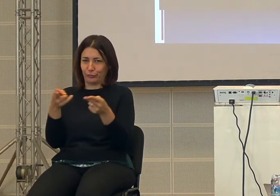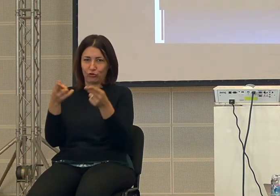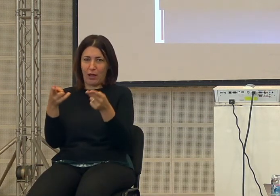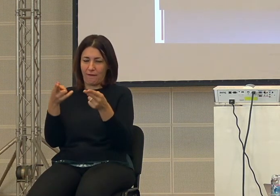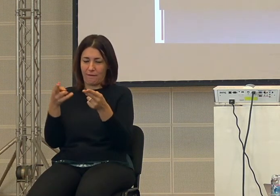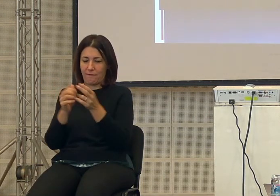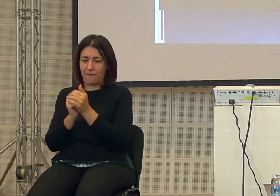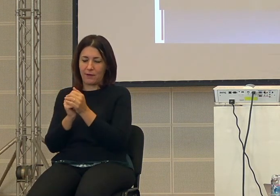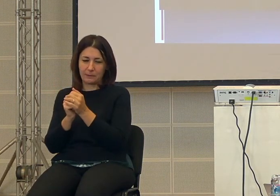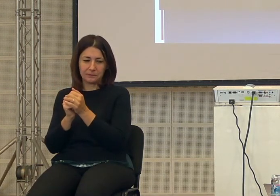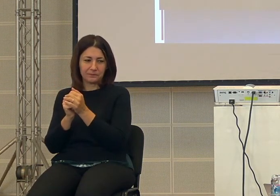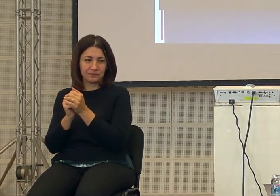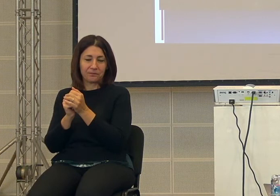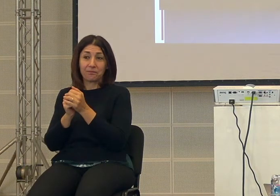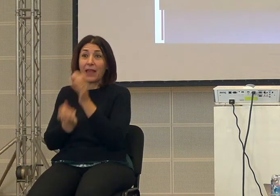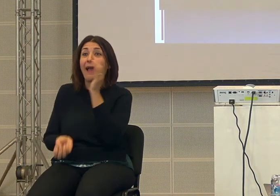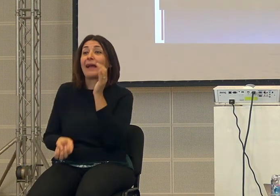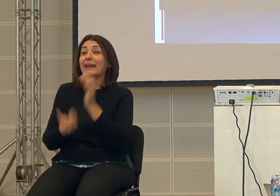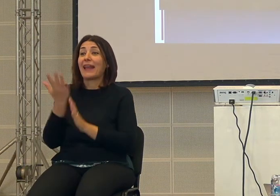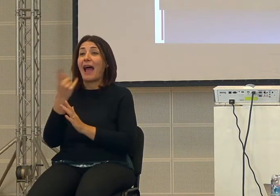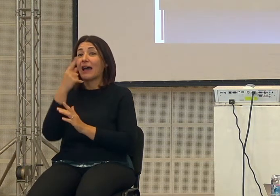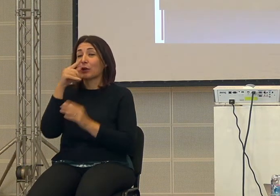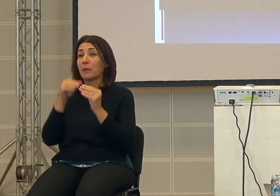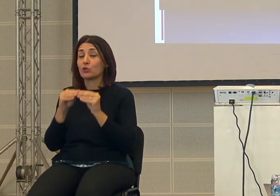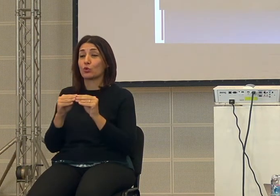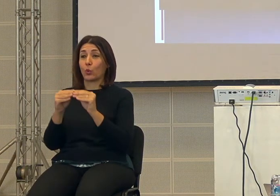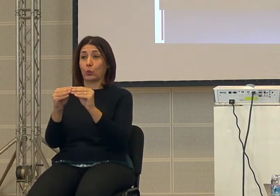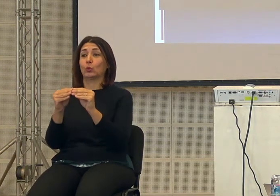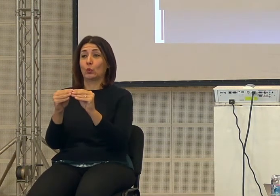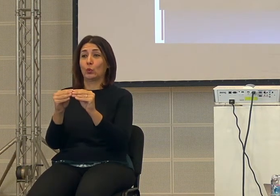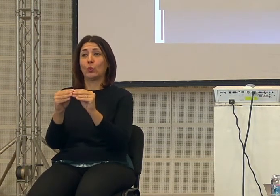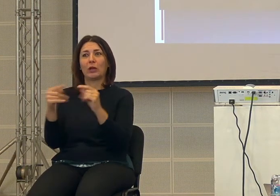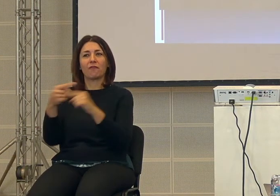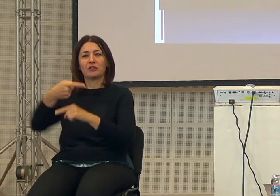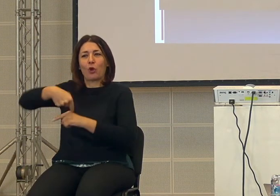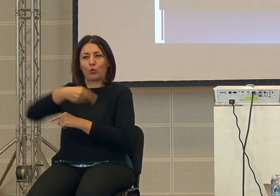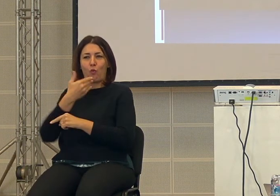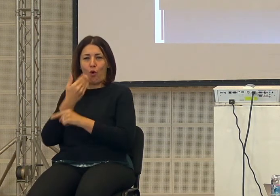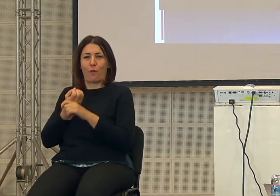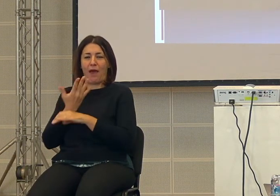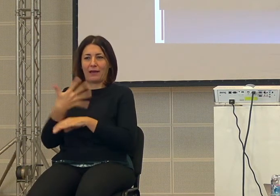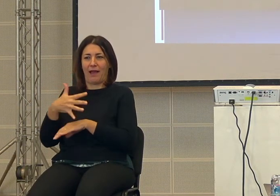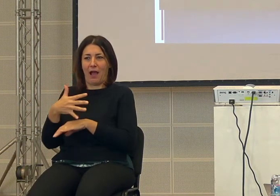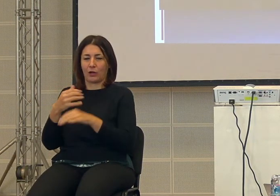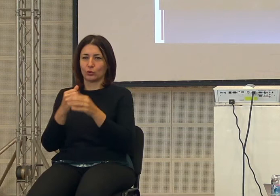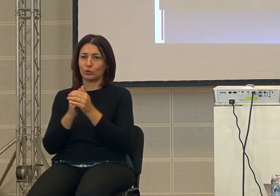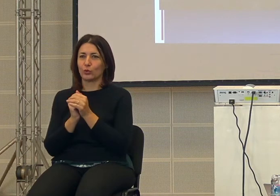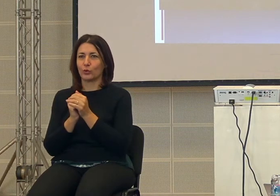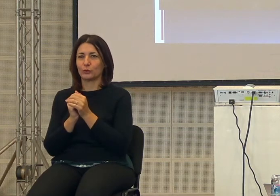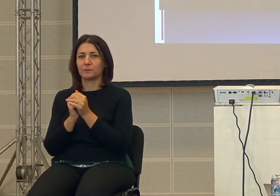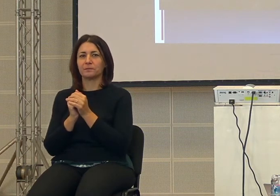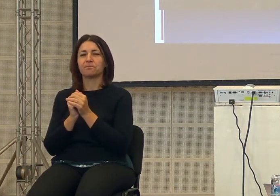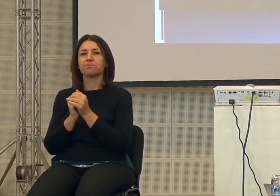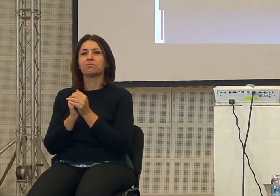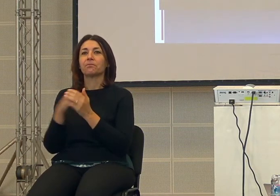a creare tutte queste strutture che abbiamo creato noi qui